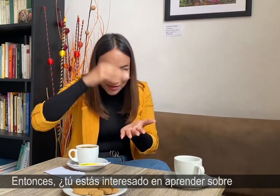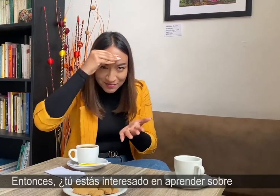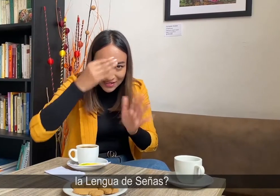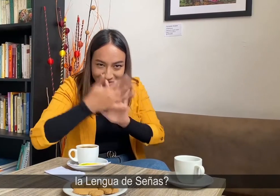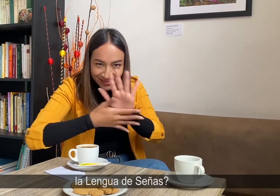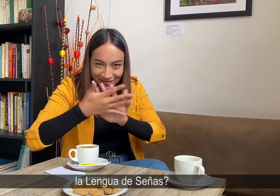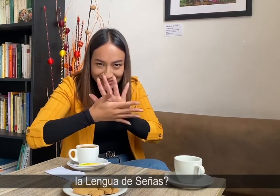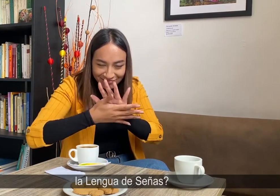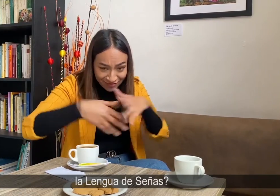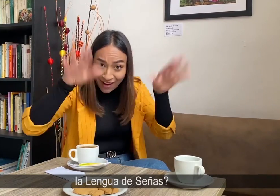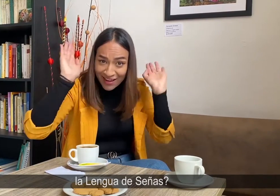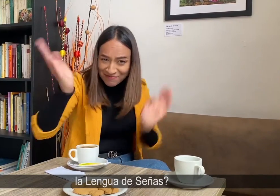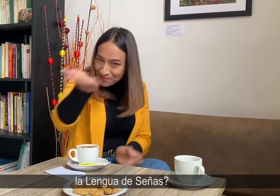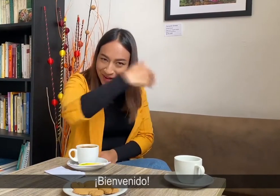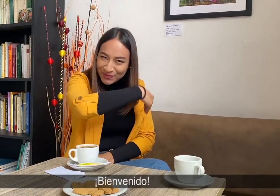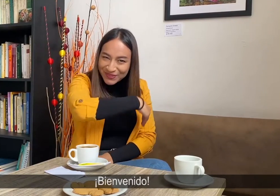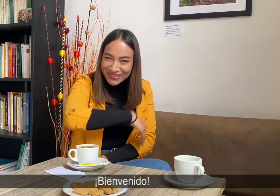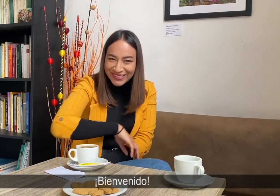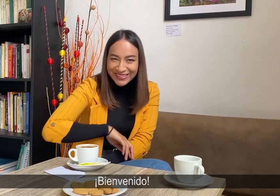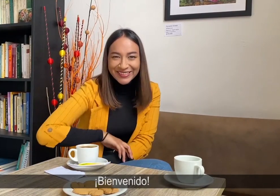sobre la lengua de señas? Bienvenido.